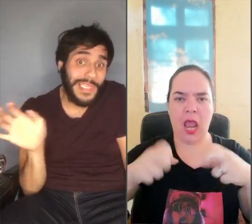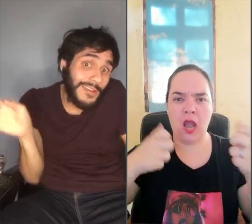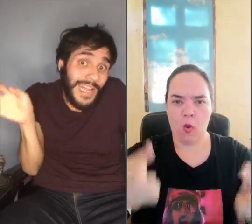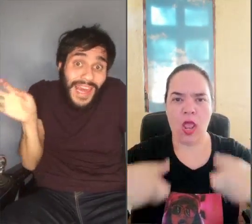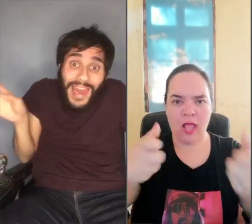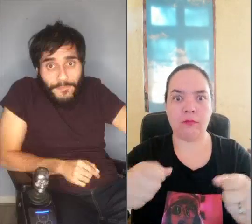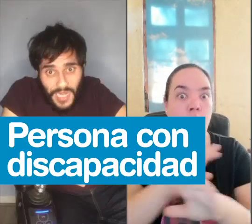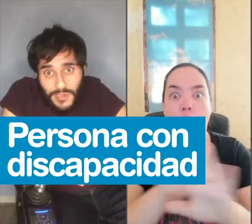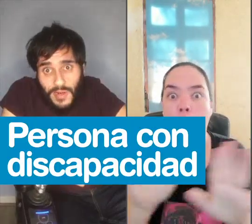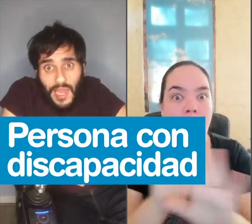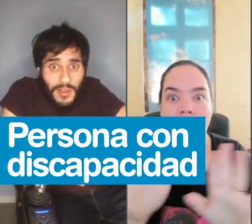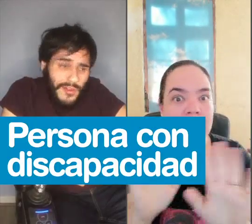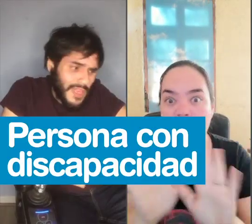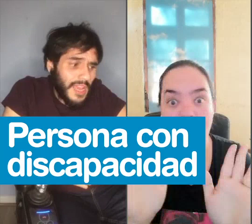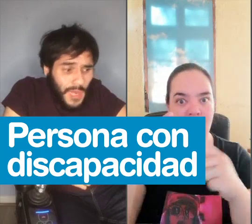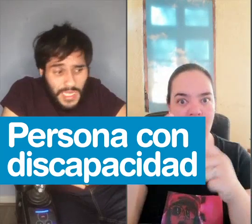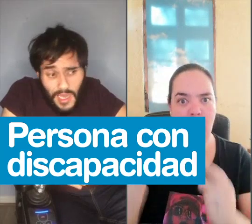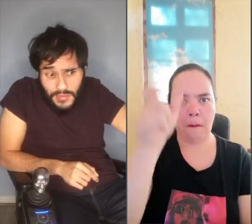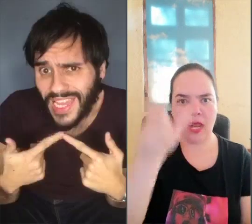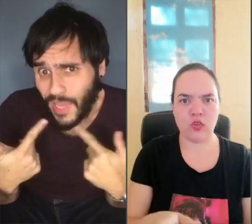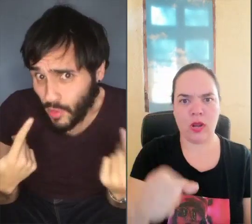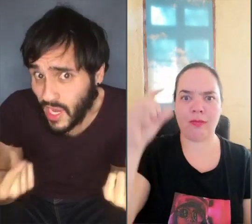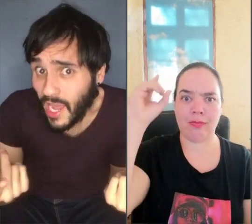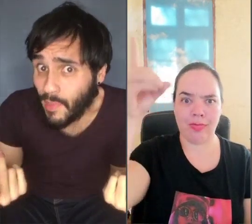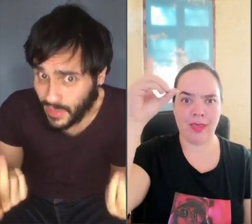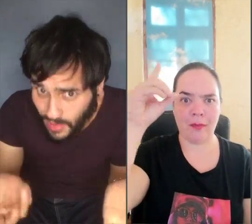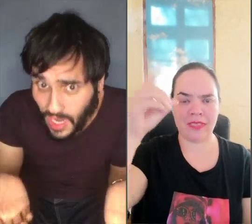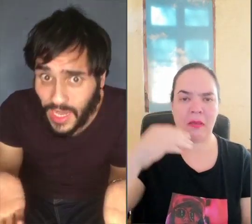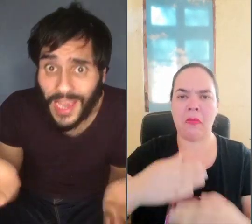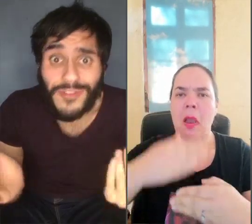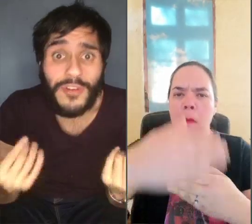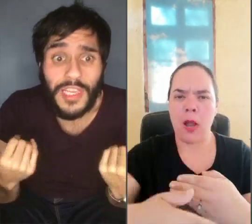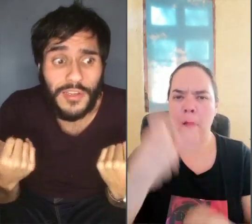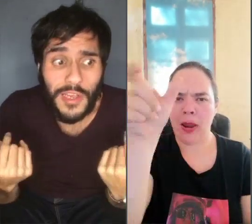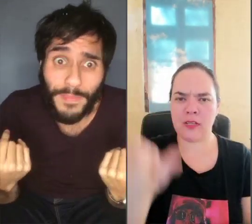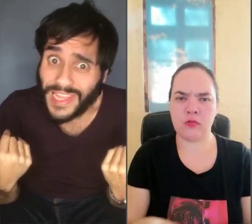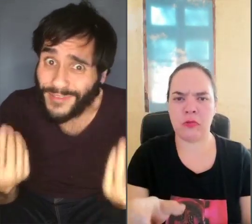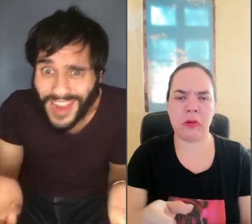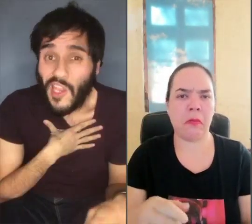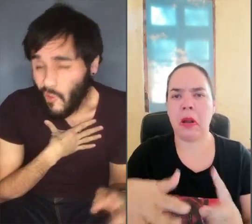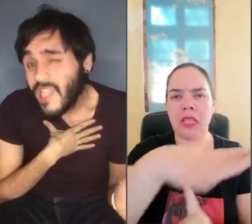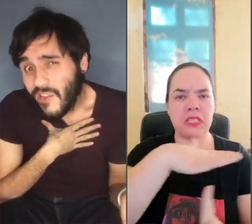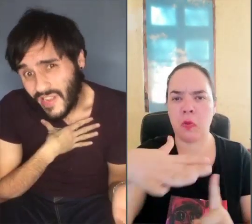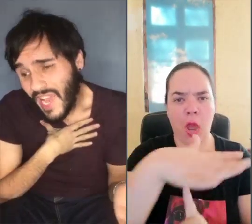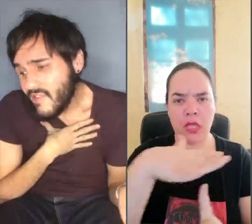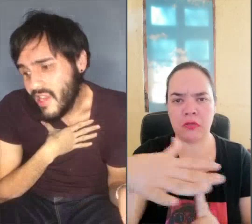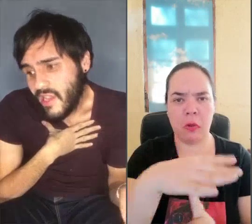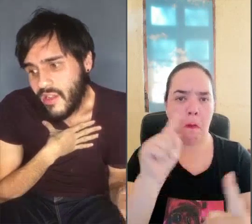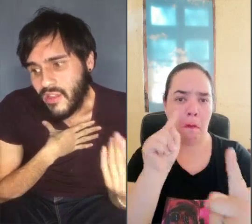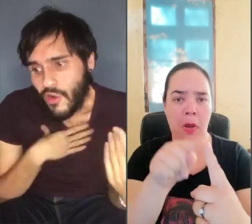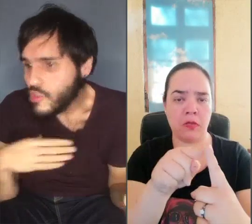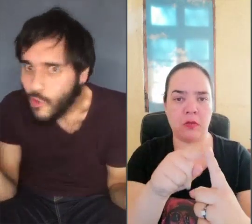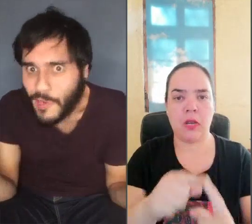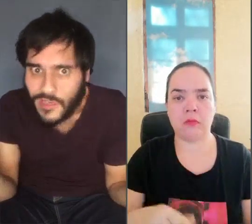se me ha pasado nada Persona con discapacidad Antepone a la persona Que a su condición en particular Igual tengo claro